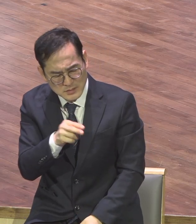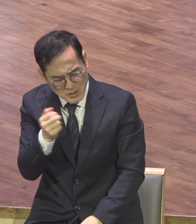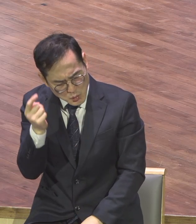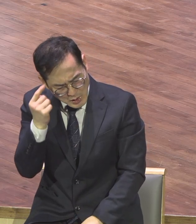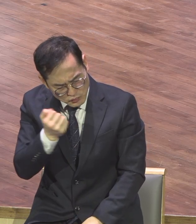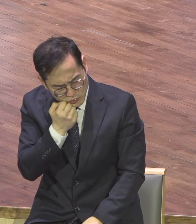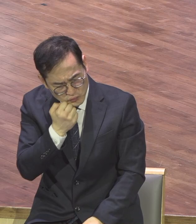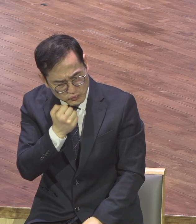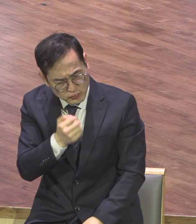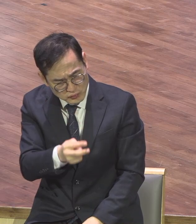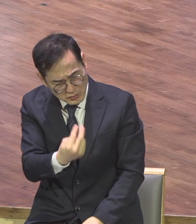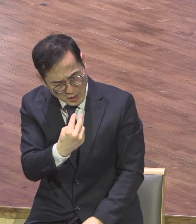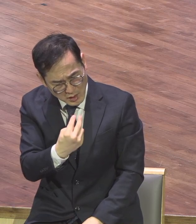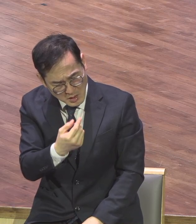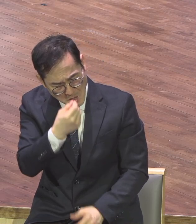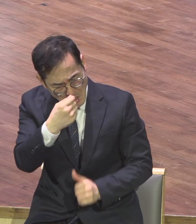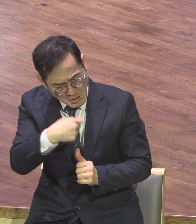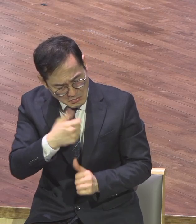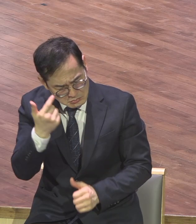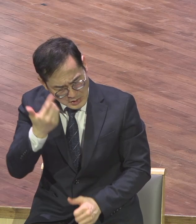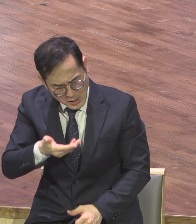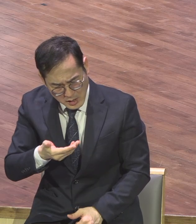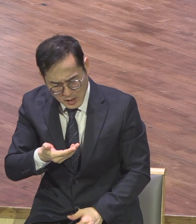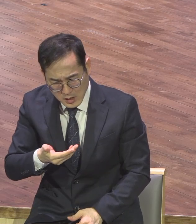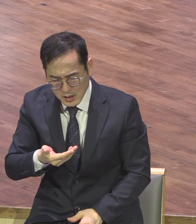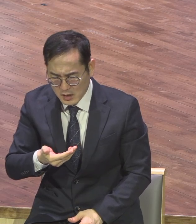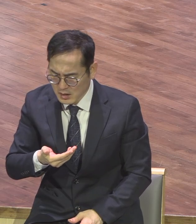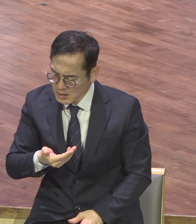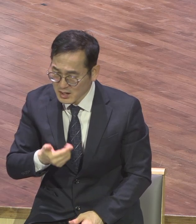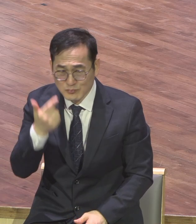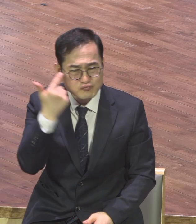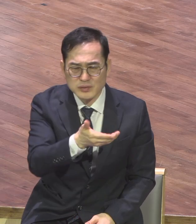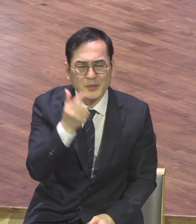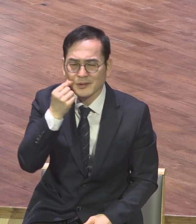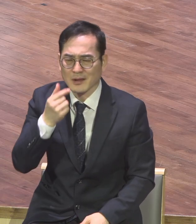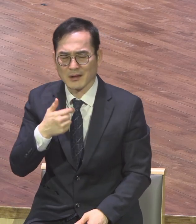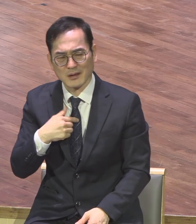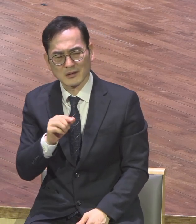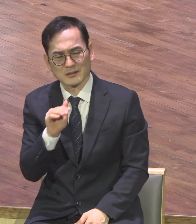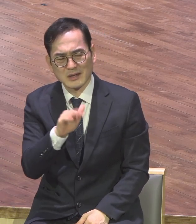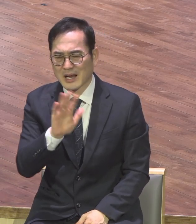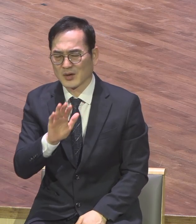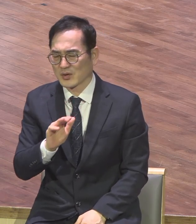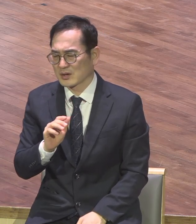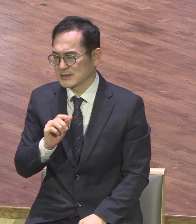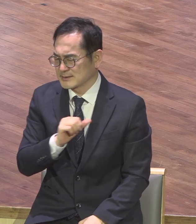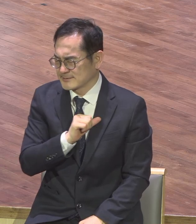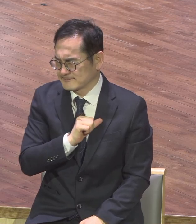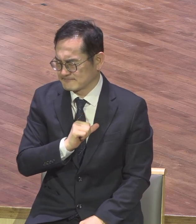우울증이 찾아올 정도로 굉장히 고민을 많이 했어요 그런데